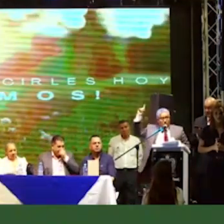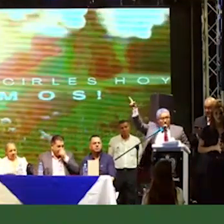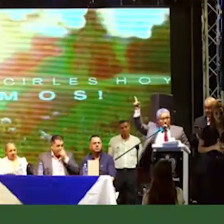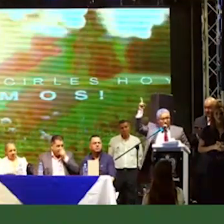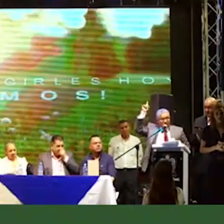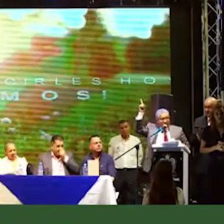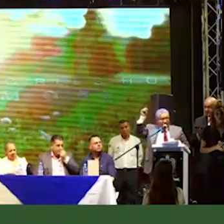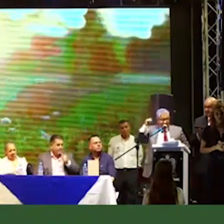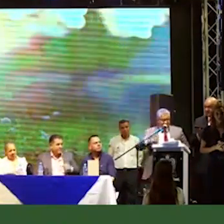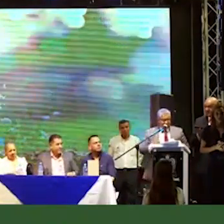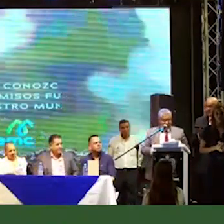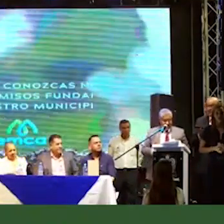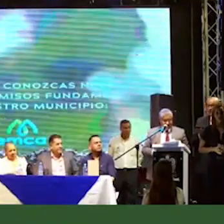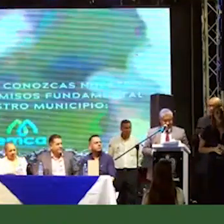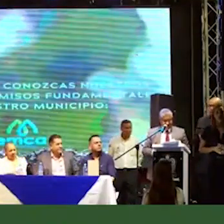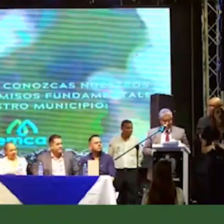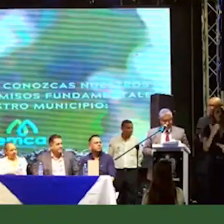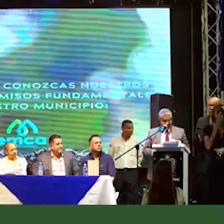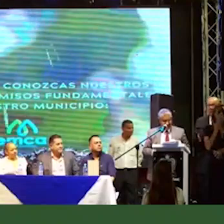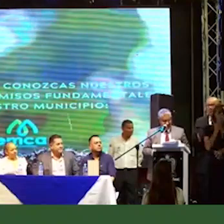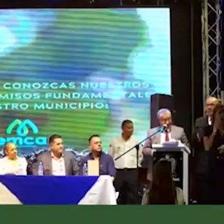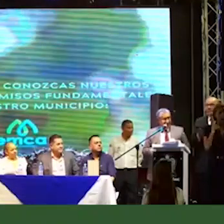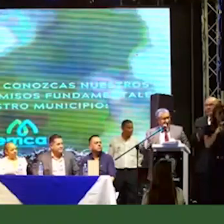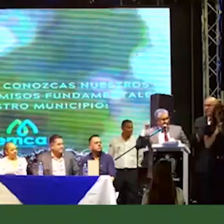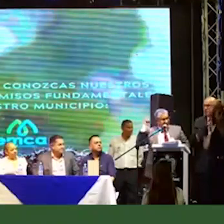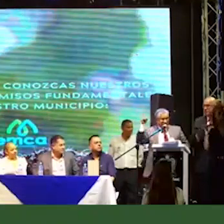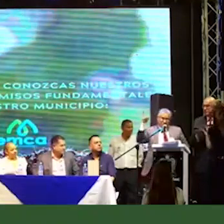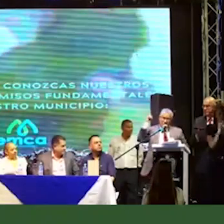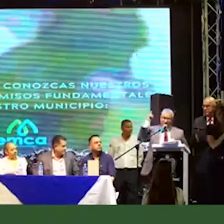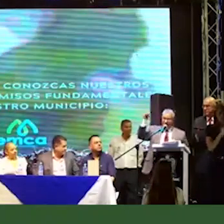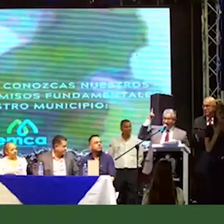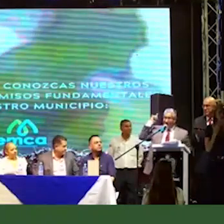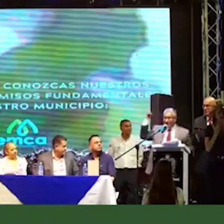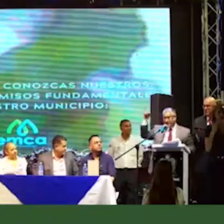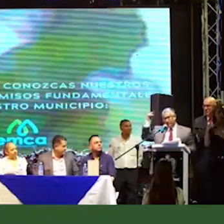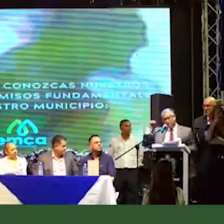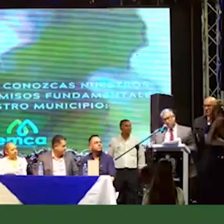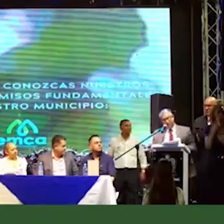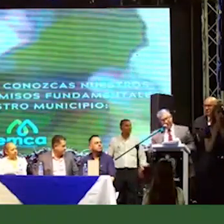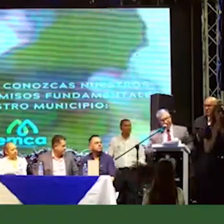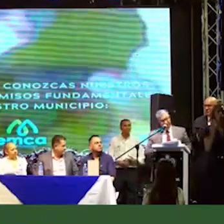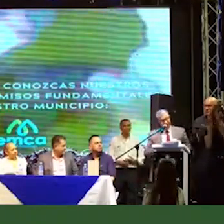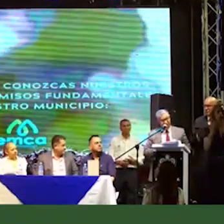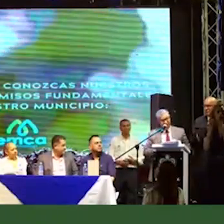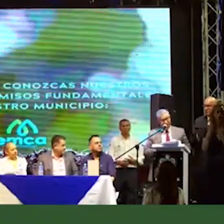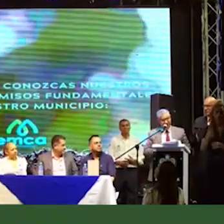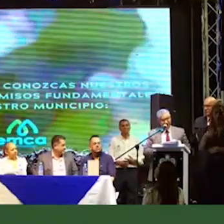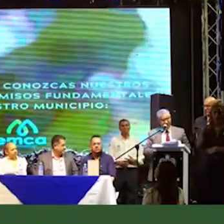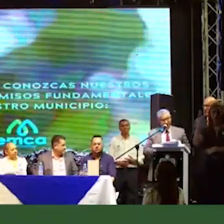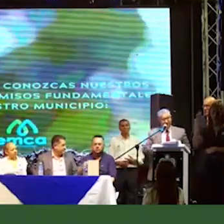Pueblo calarqueño, gracias por creer en esa propuesta,